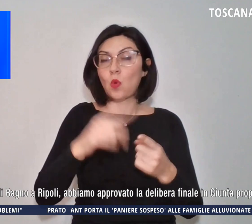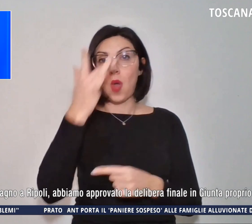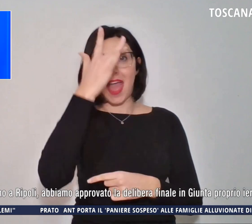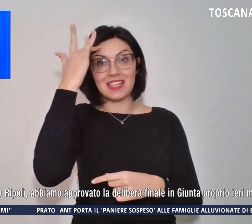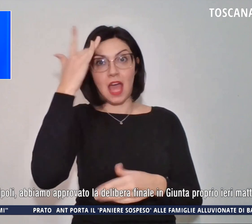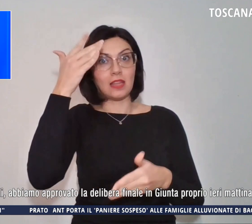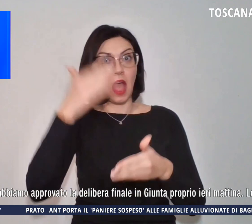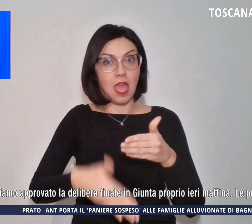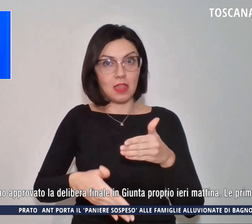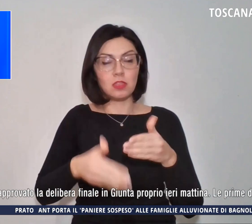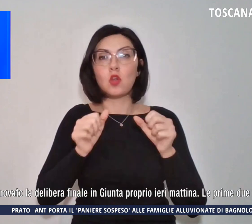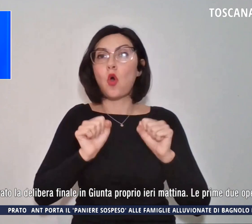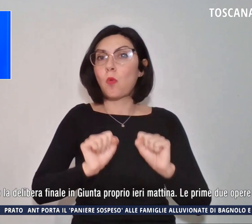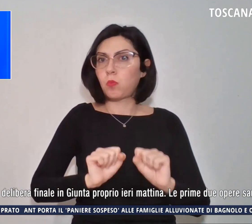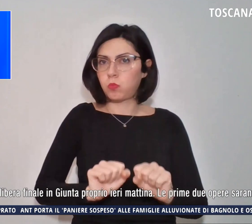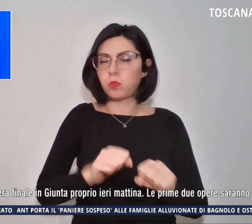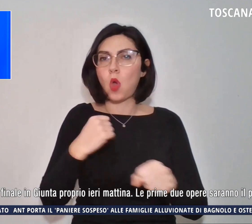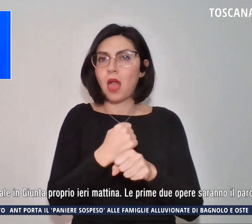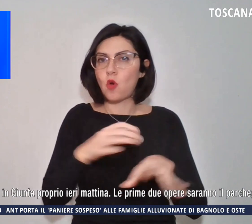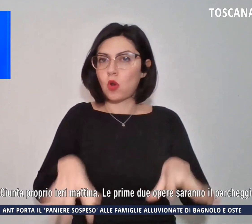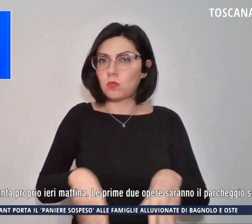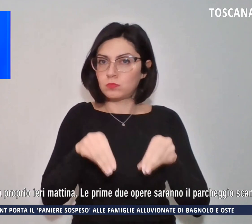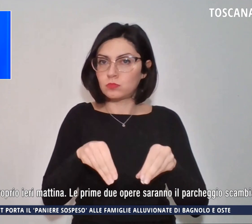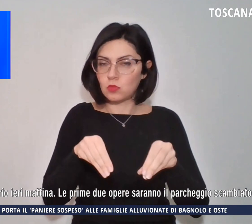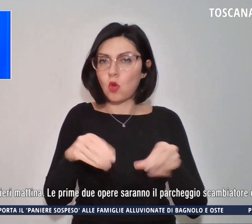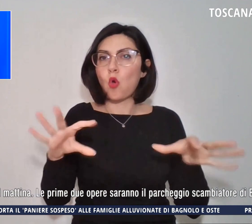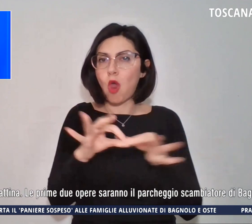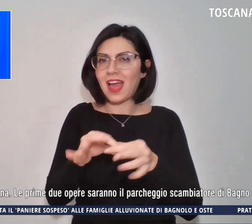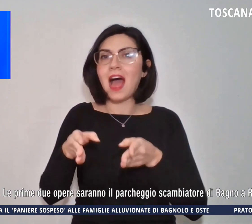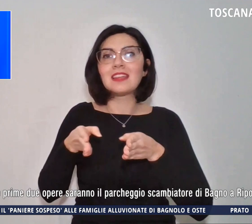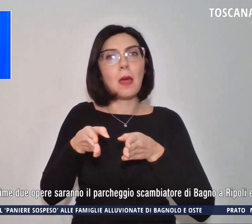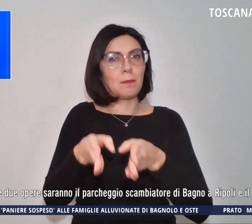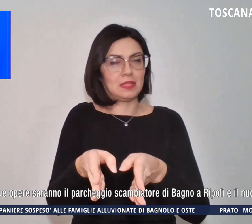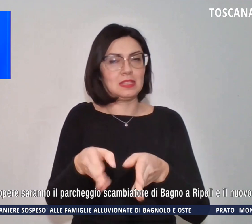cominciare i lavori sul terminal e sulla pista.